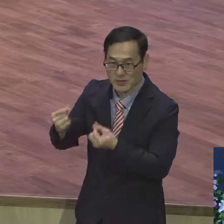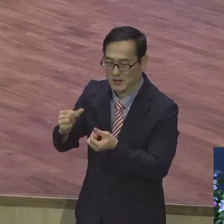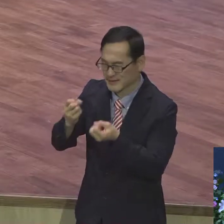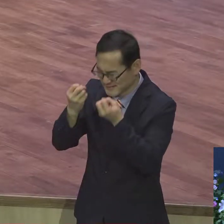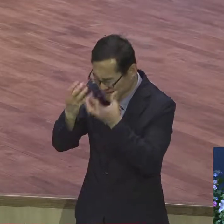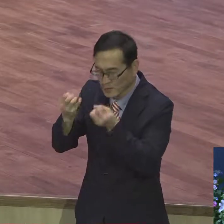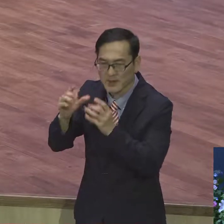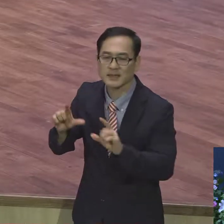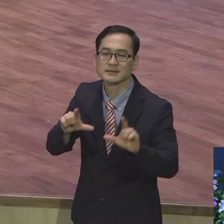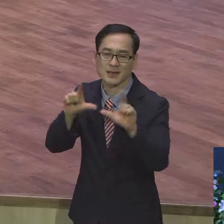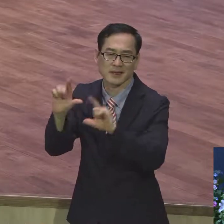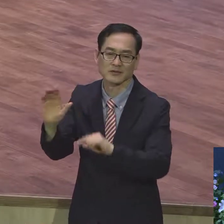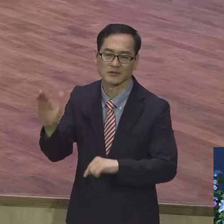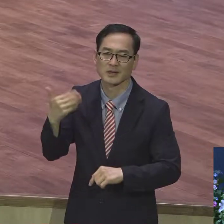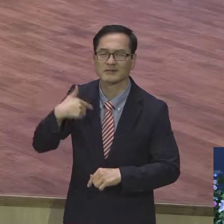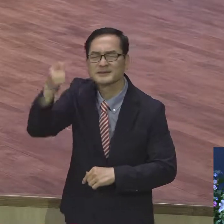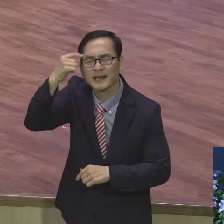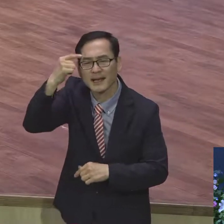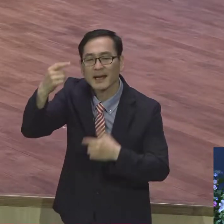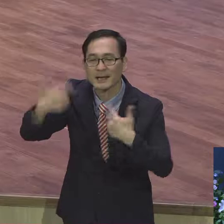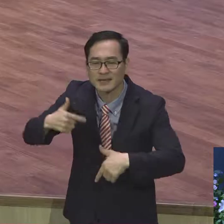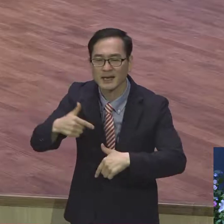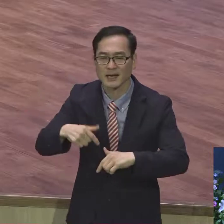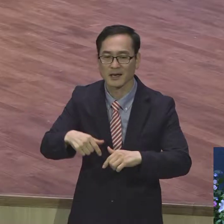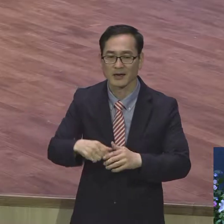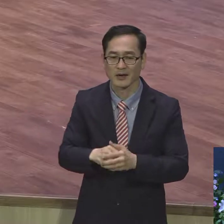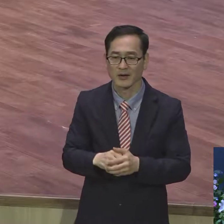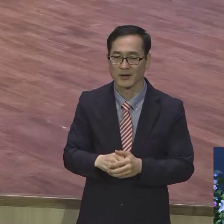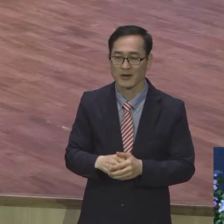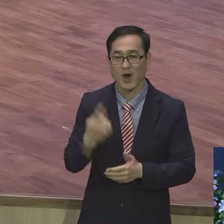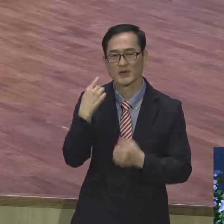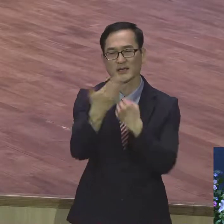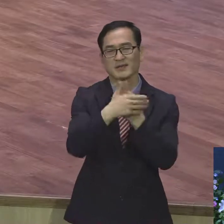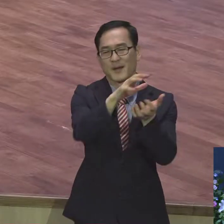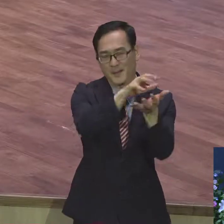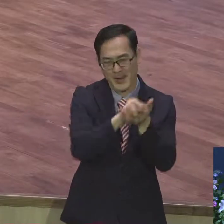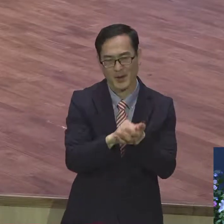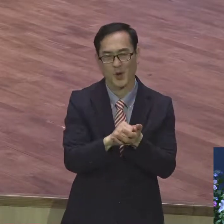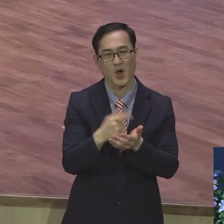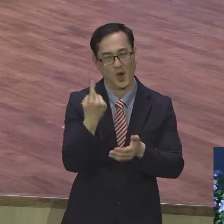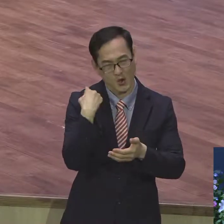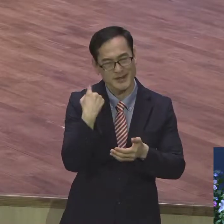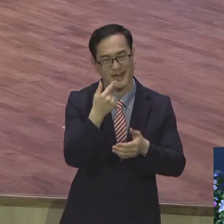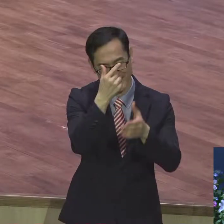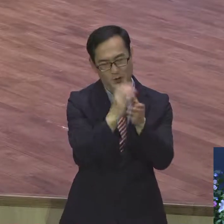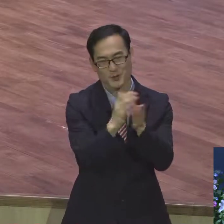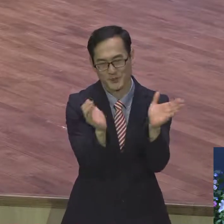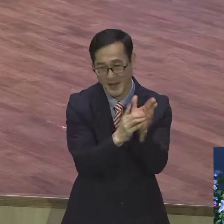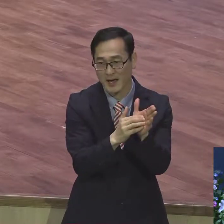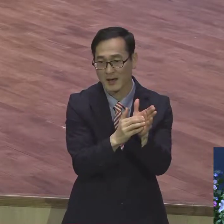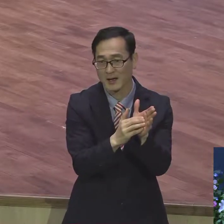매일 어제 은혜 받고 어제 기도만 어제 전도만 오늘 방심하면 그냥 당해요.